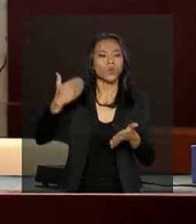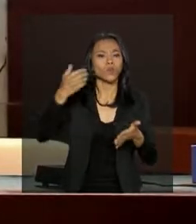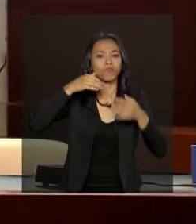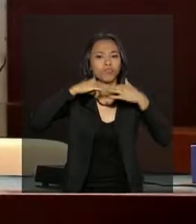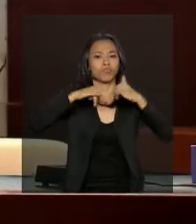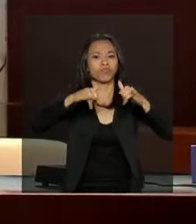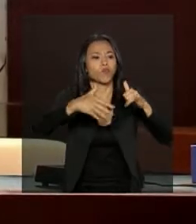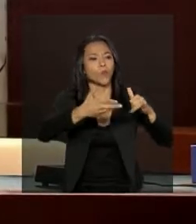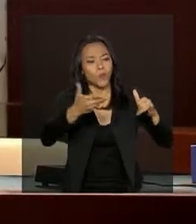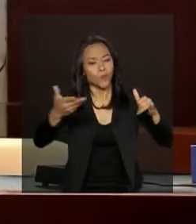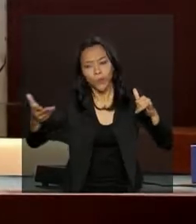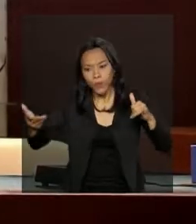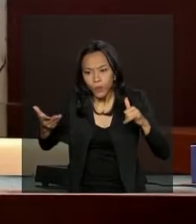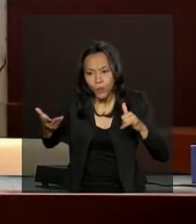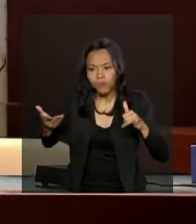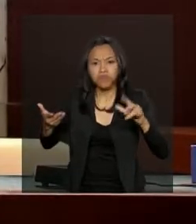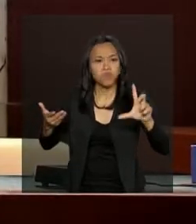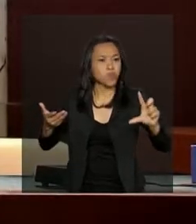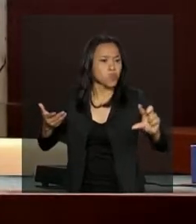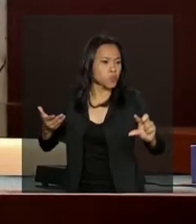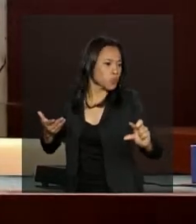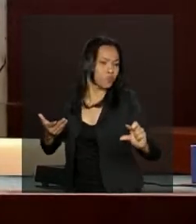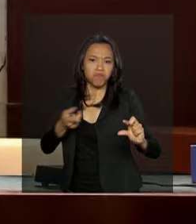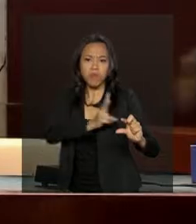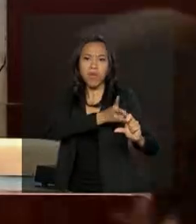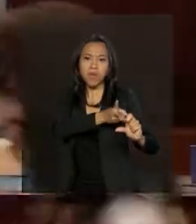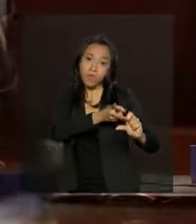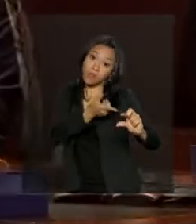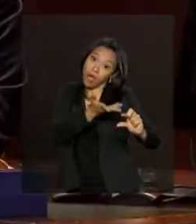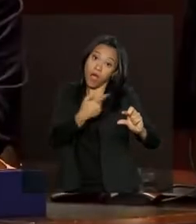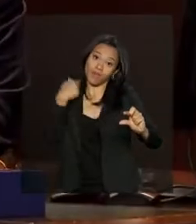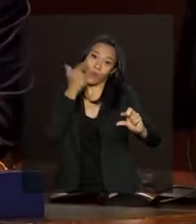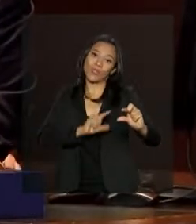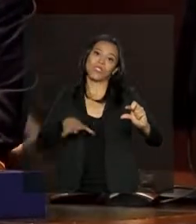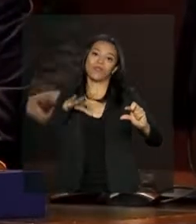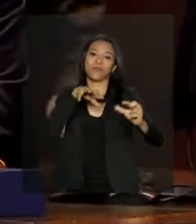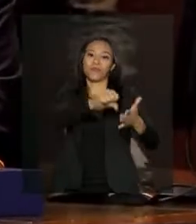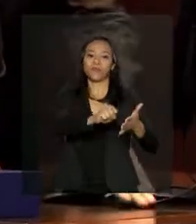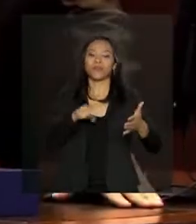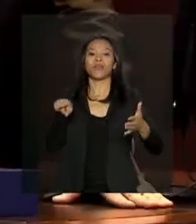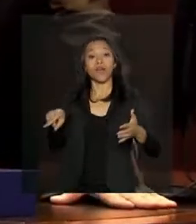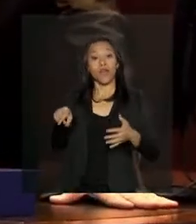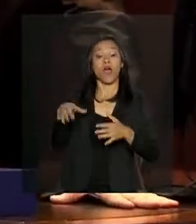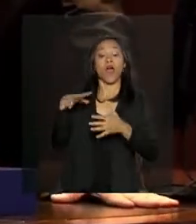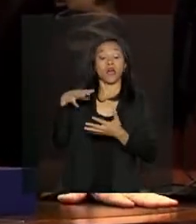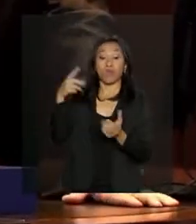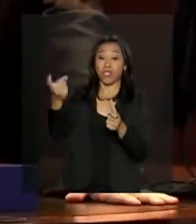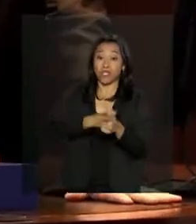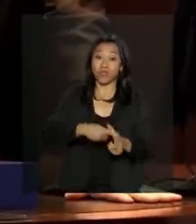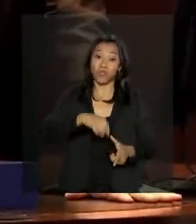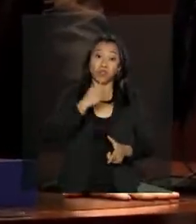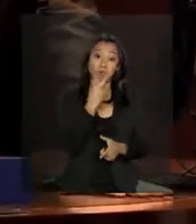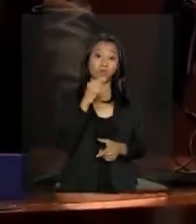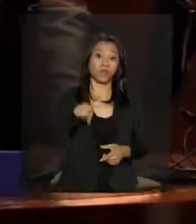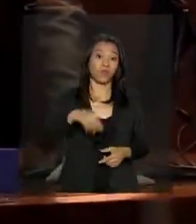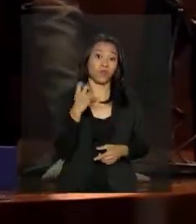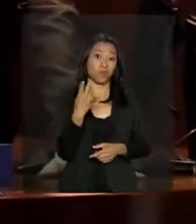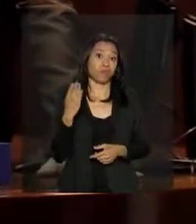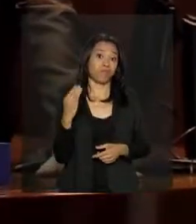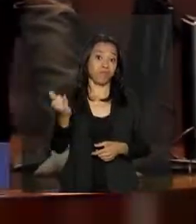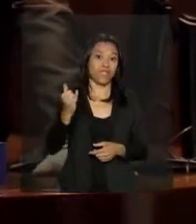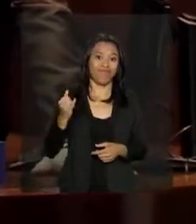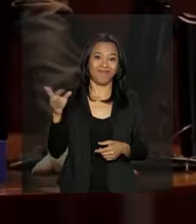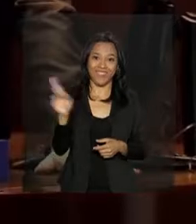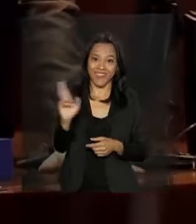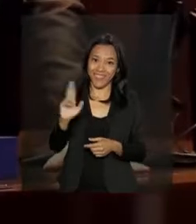Com o lance mínimo, não houve diminuição da tarifa, mas a empresa assumiu uma dívida de 2,2 bilhões de reais da Amazonas Energia